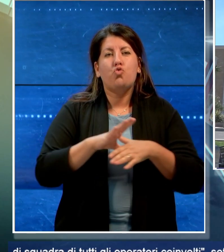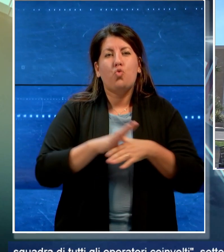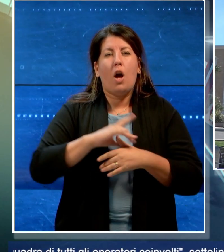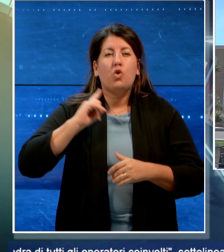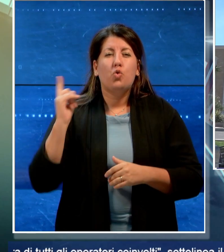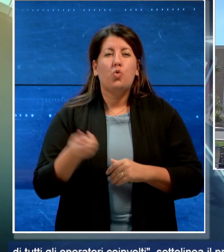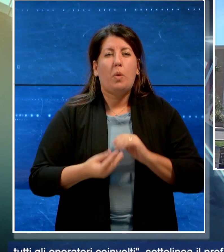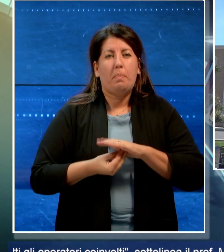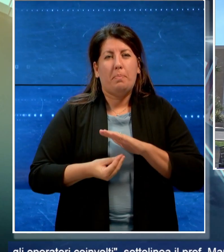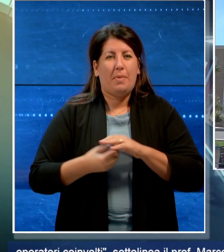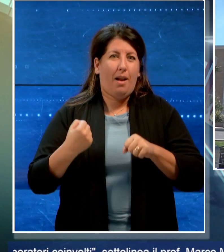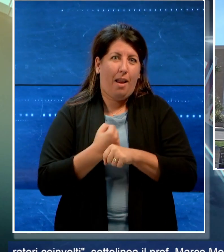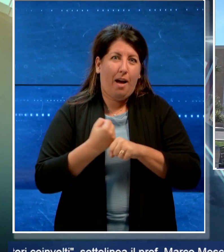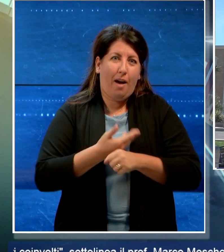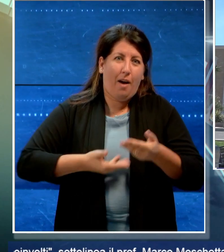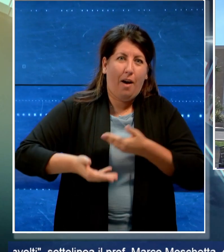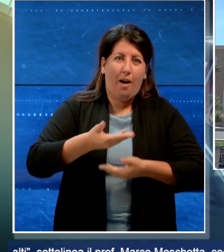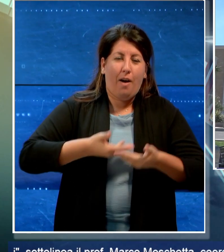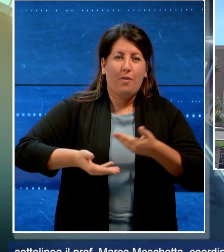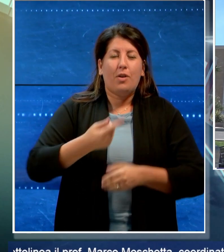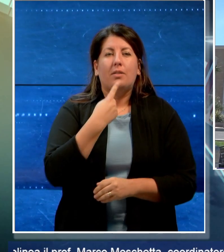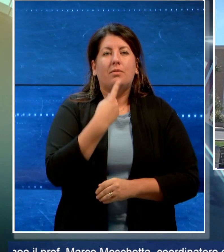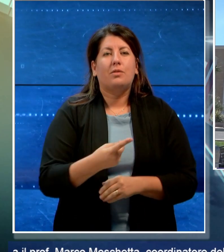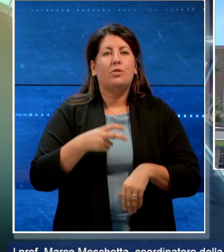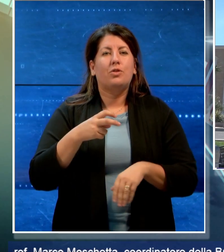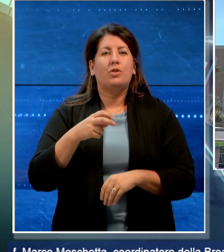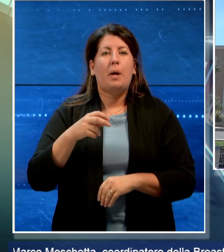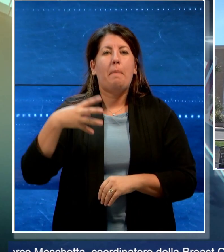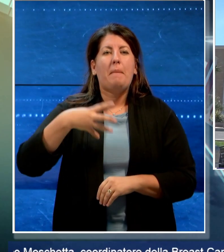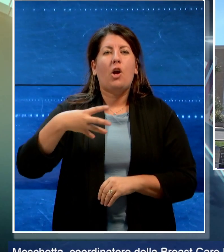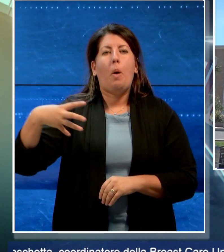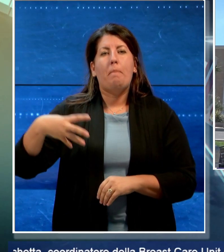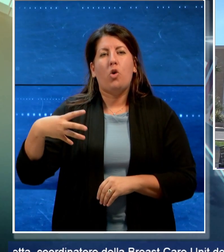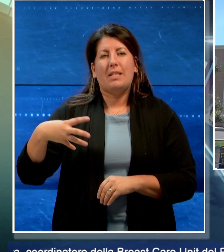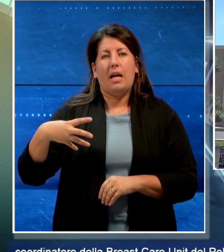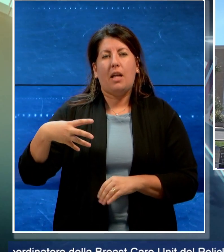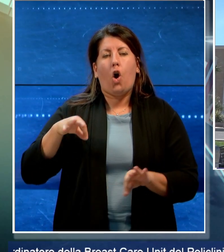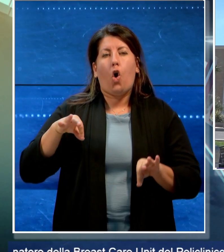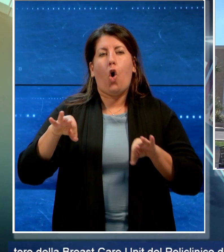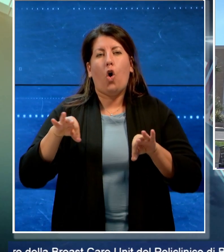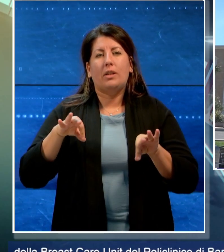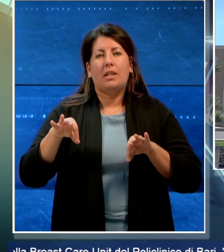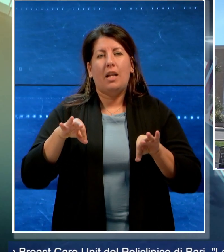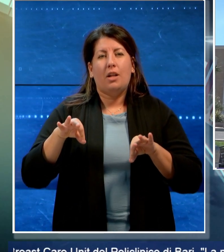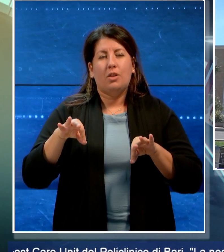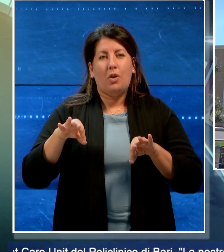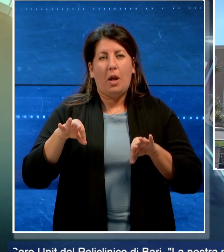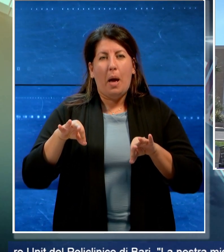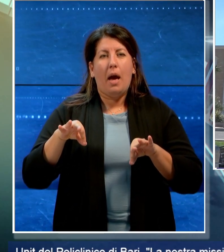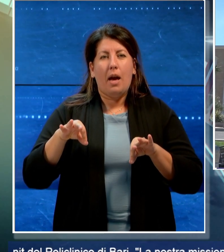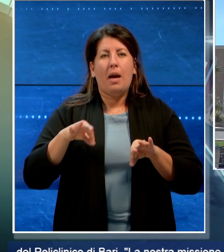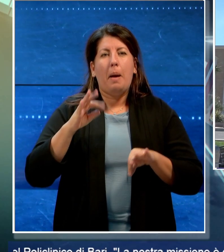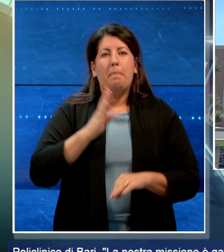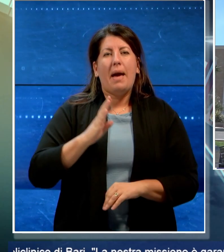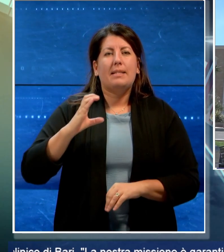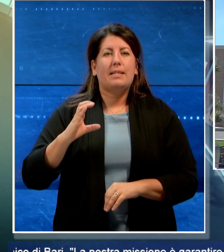coinvolti, sottolinea il professor Marco Moschetta, coordinatore della Breast Care Unit